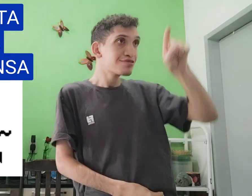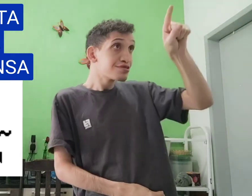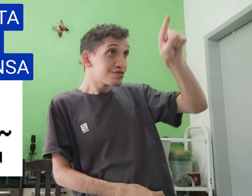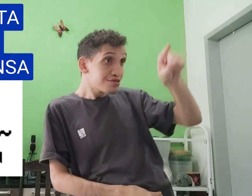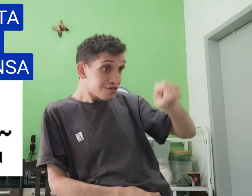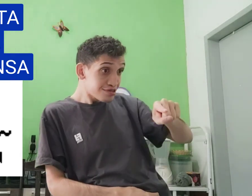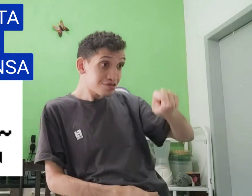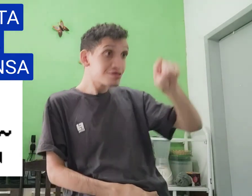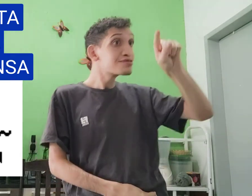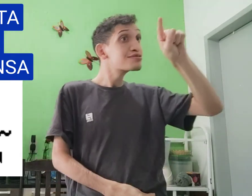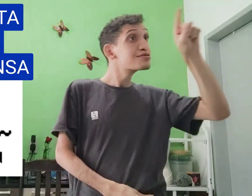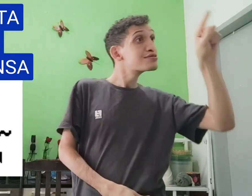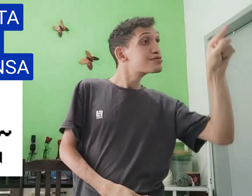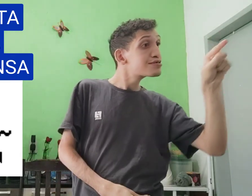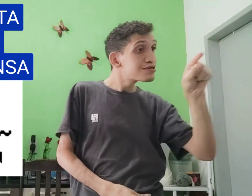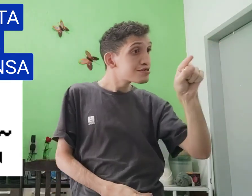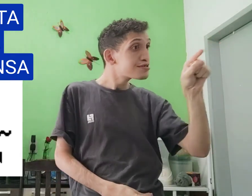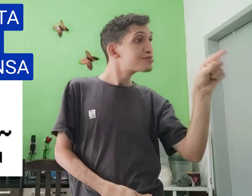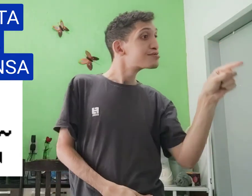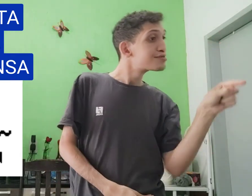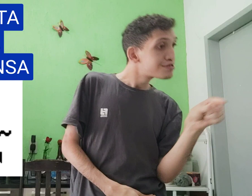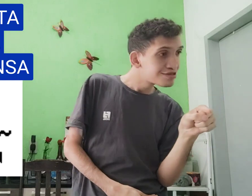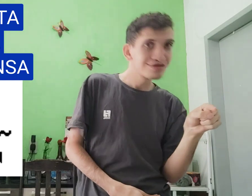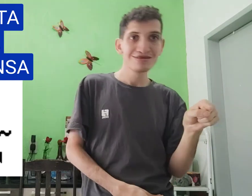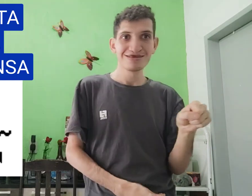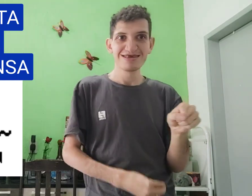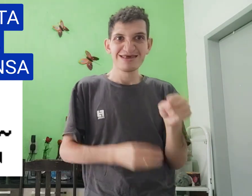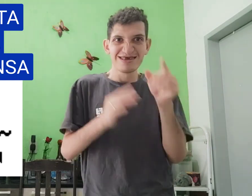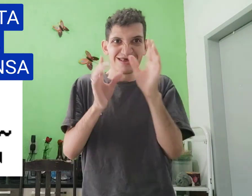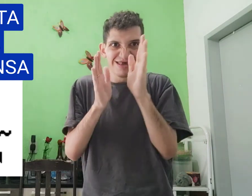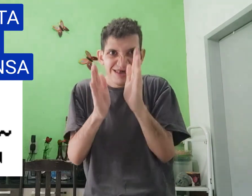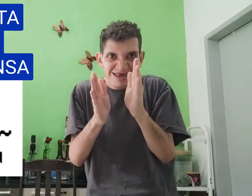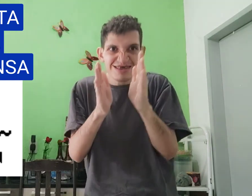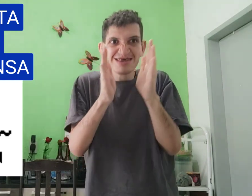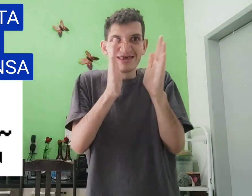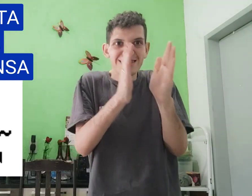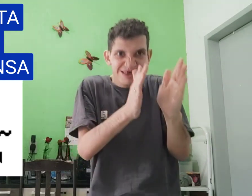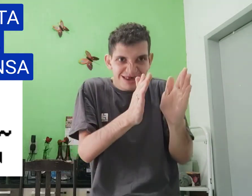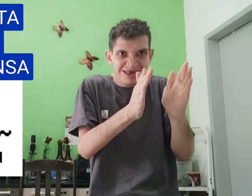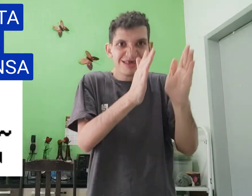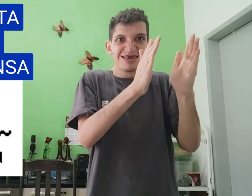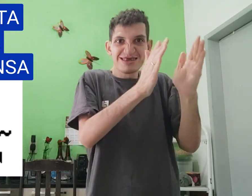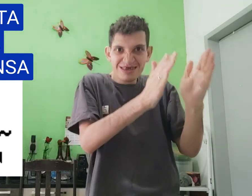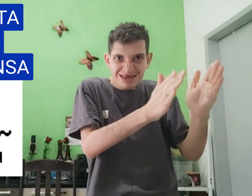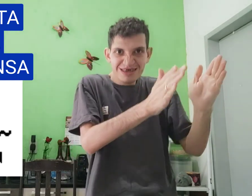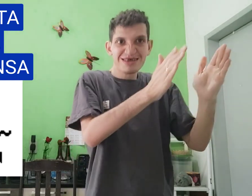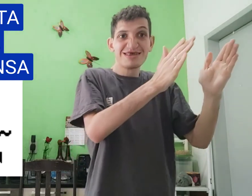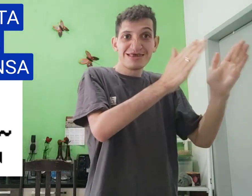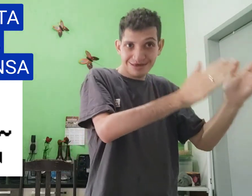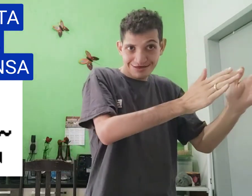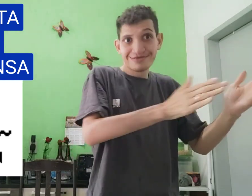do A, os lágrimas da letra B, separado.